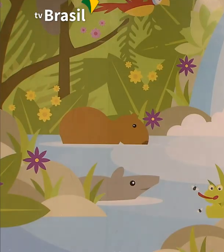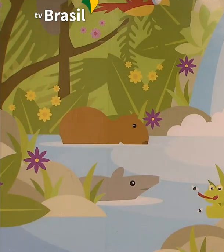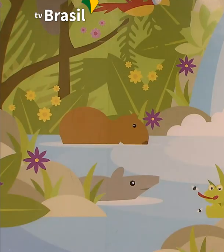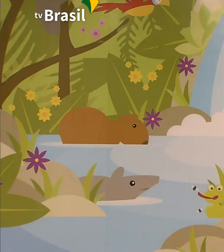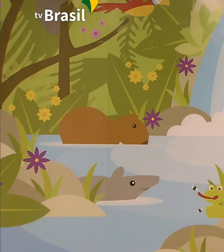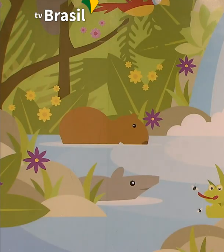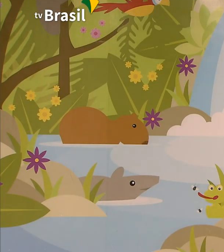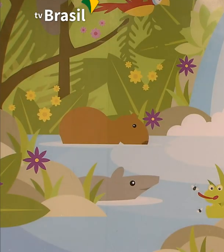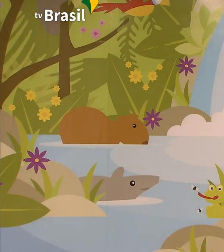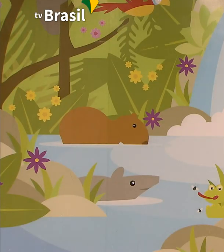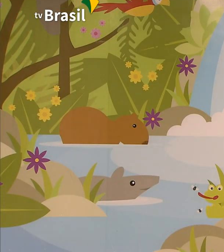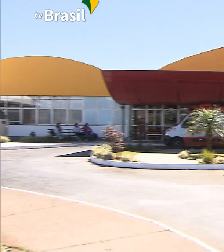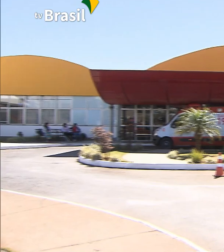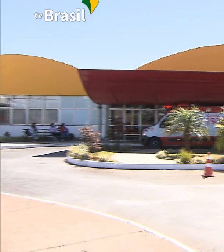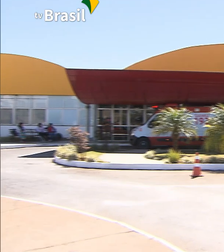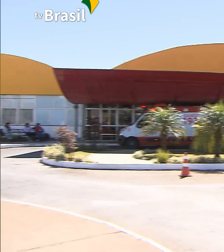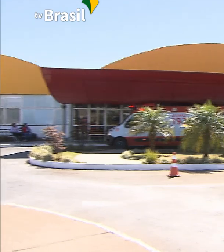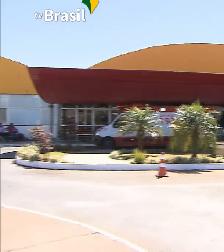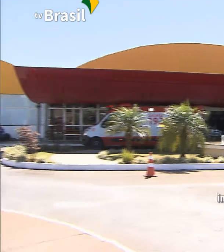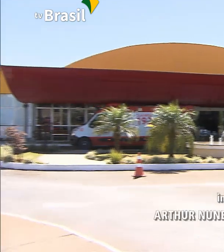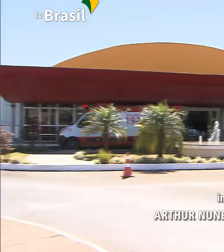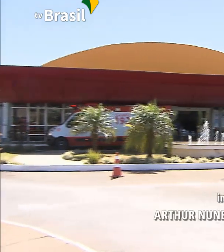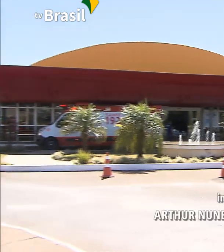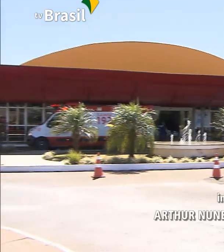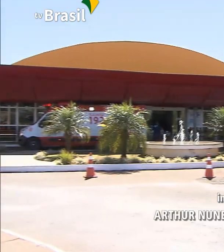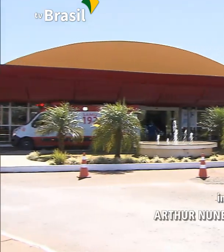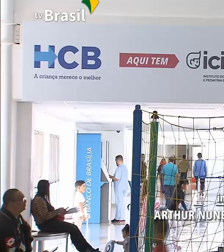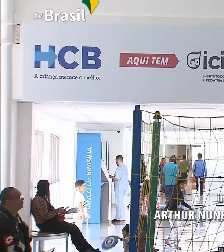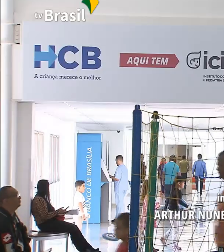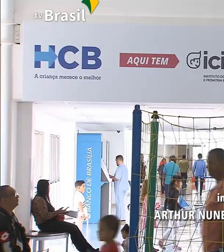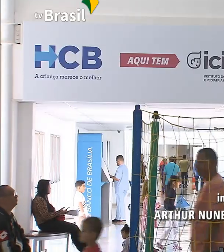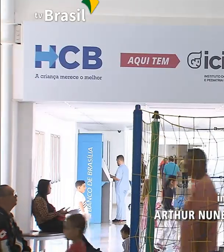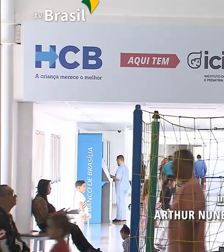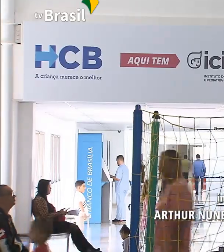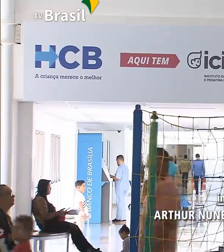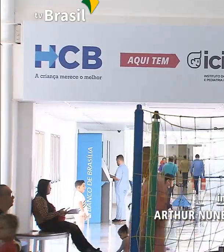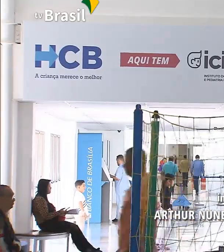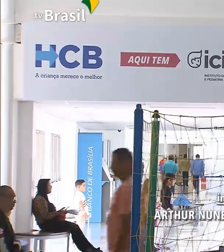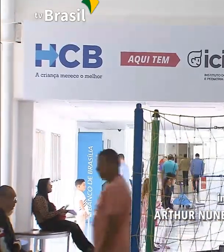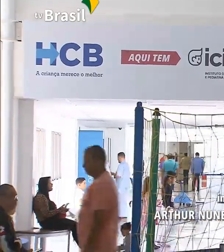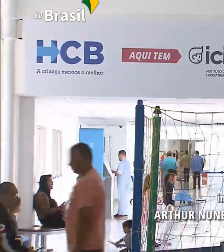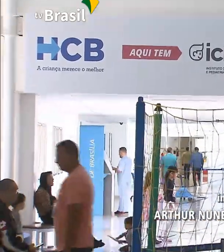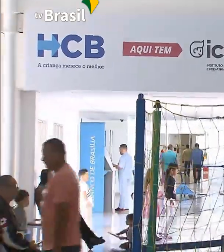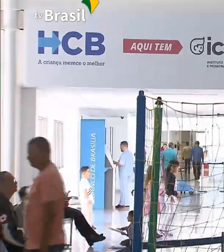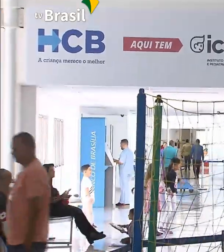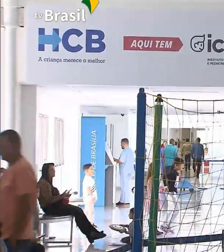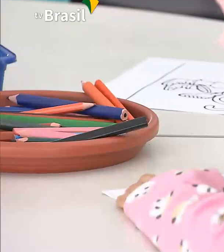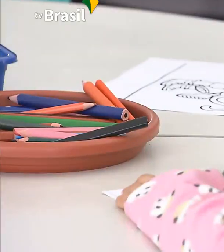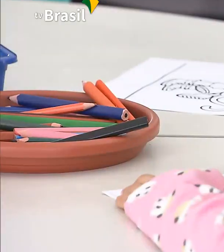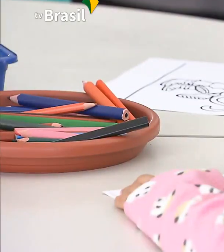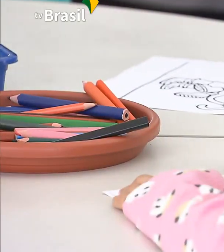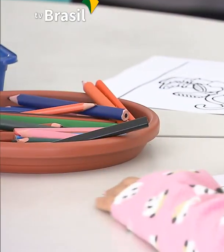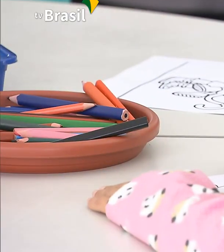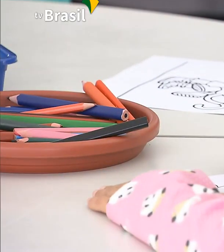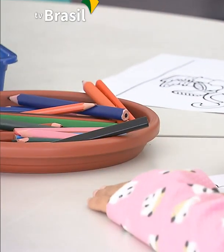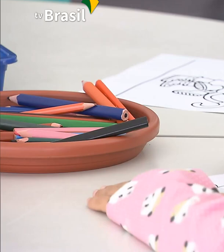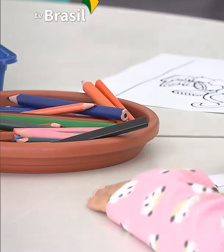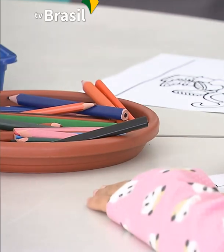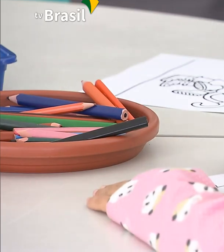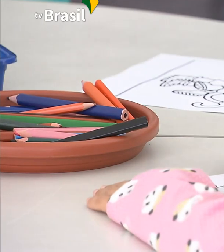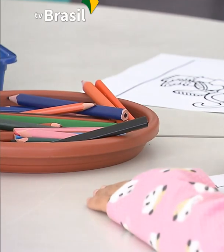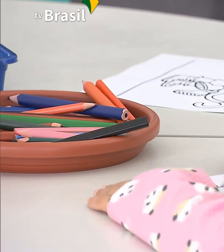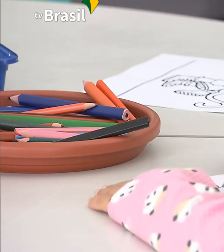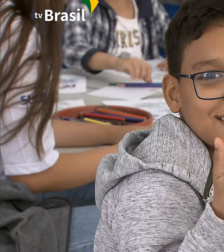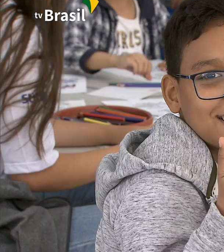um passeio pela Mata Atlântica, no Hospital da Criança de Brasília, as dores e dificuldades são amenizadas em um ambiente lúdico,